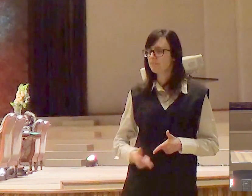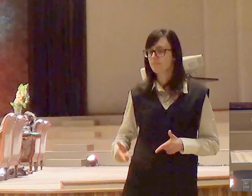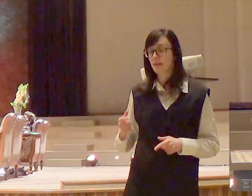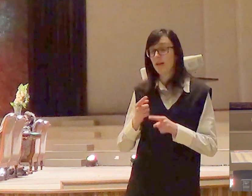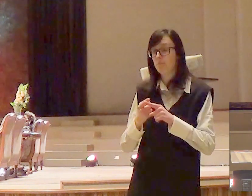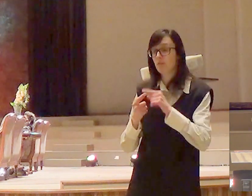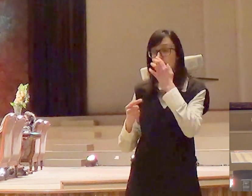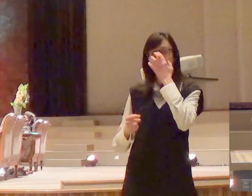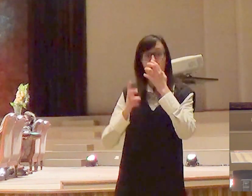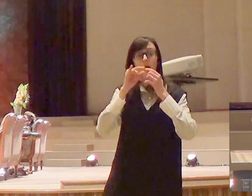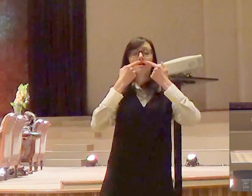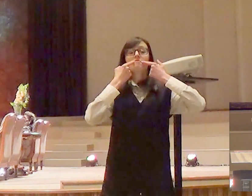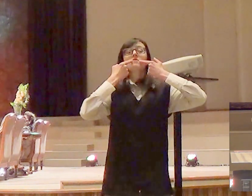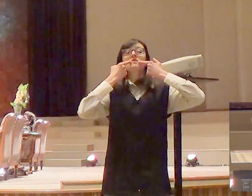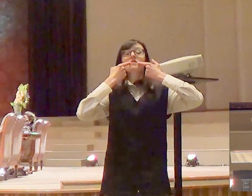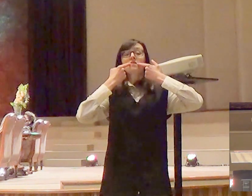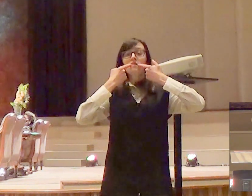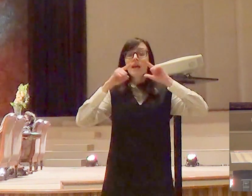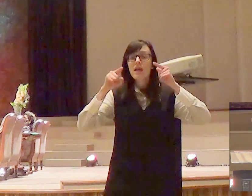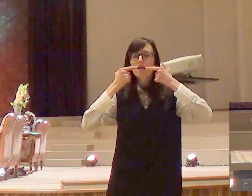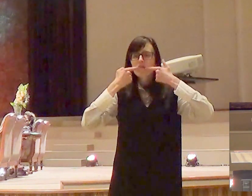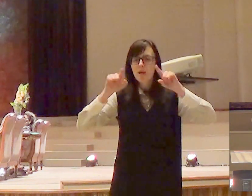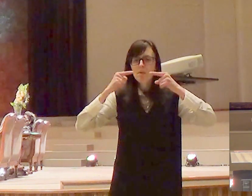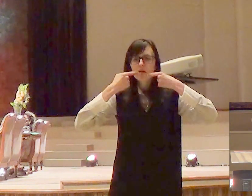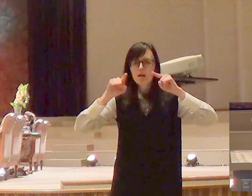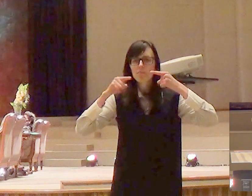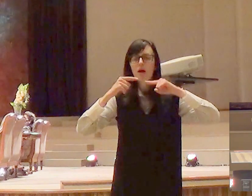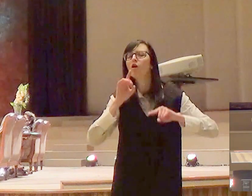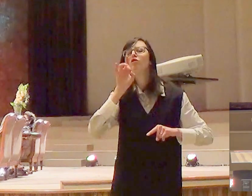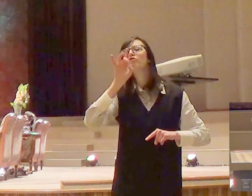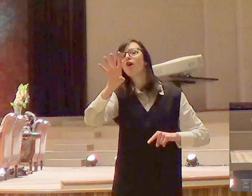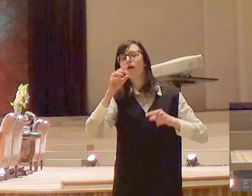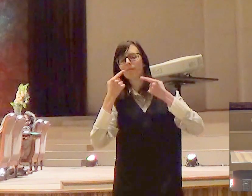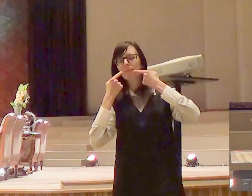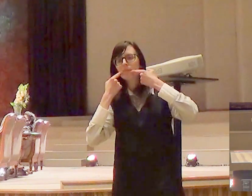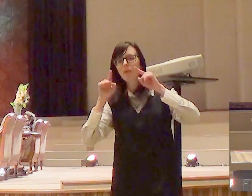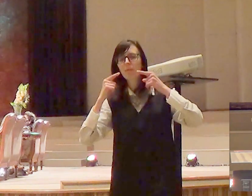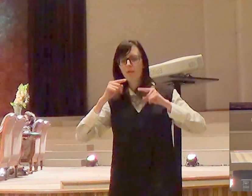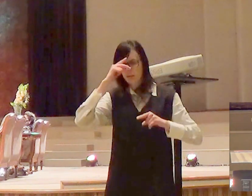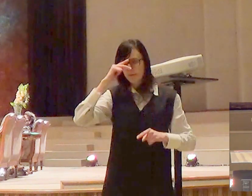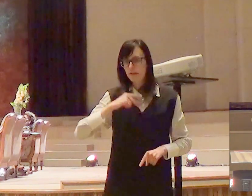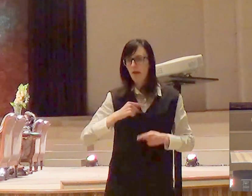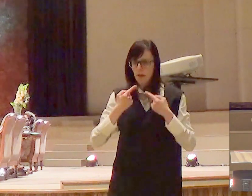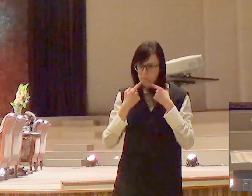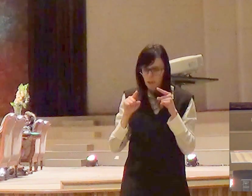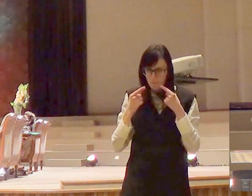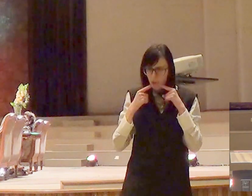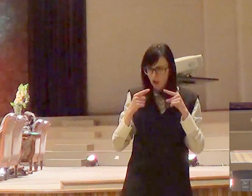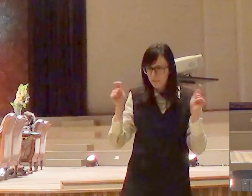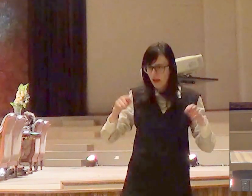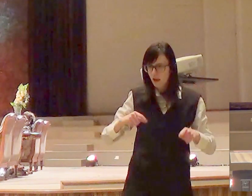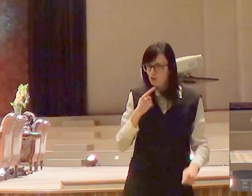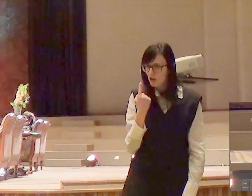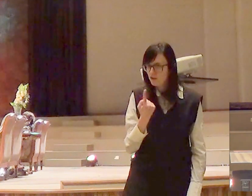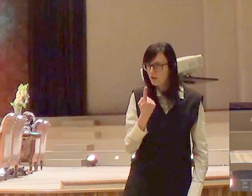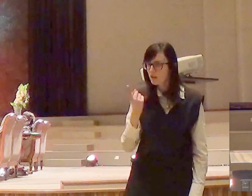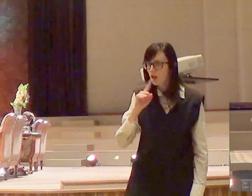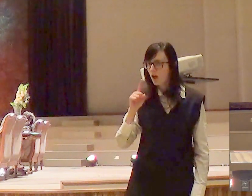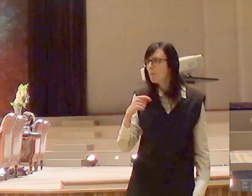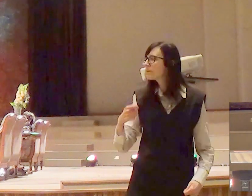murmurar, a gente não consegue murmurar para a gente mesmo, muito tempo. A gente tem que murmurar